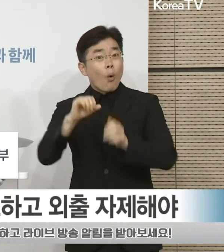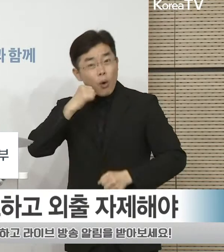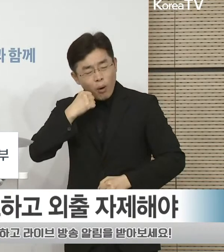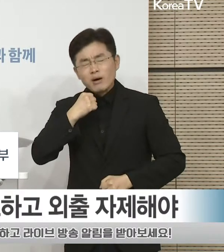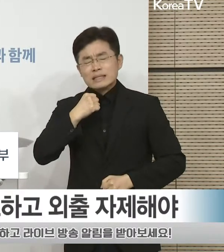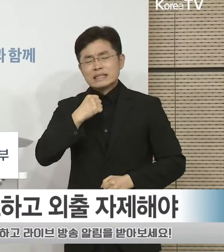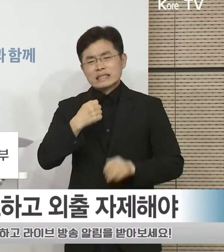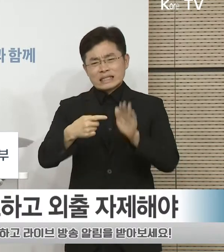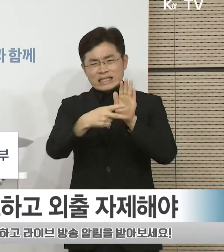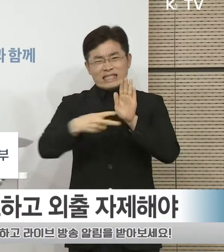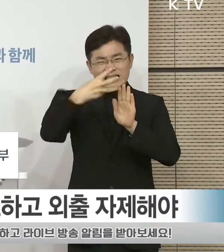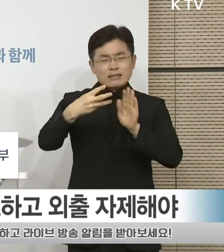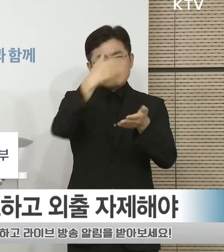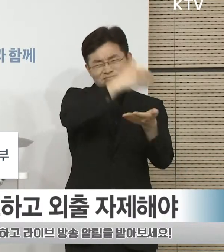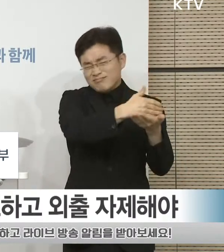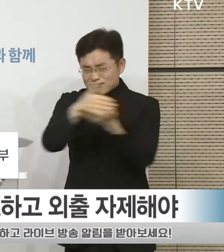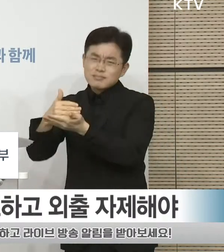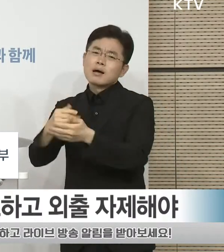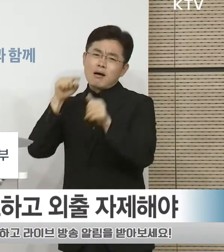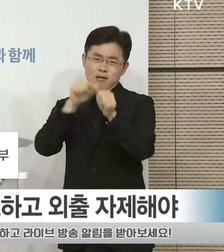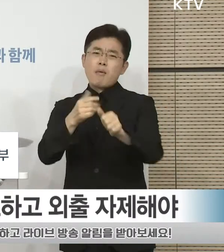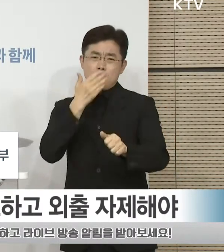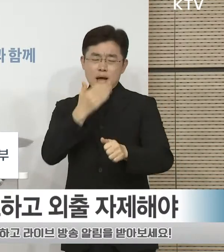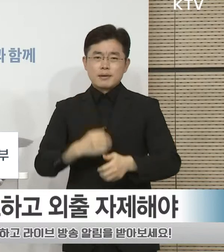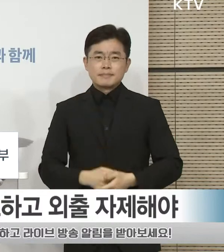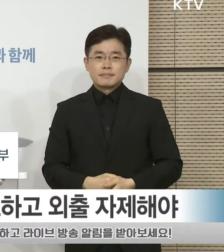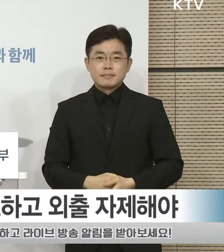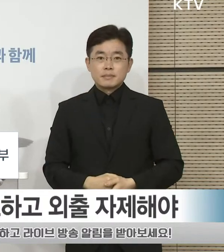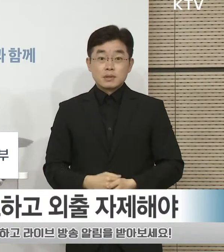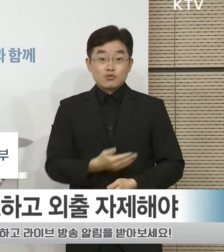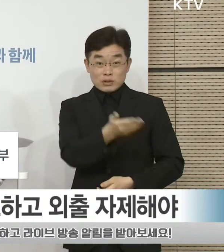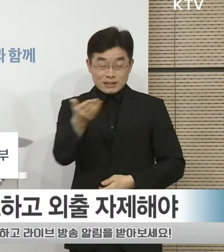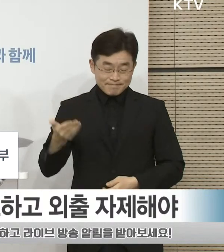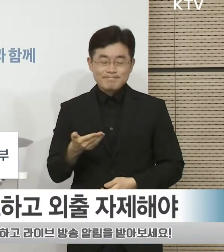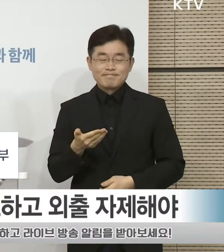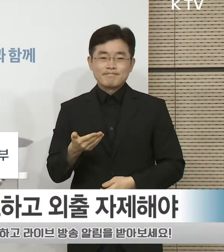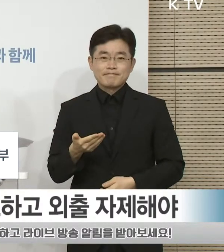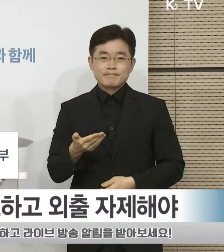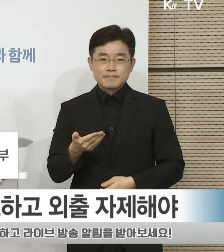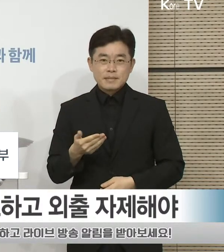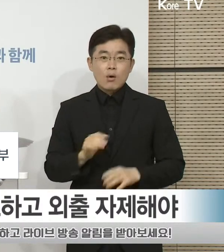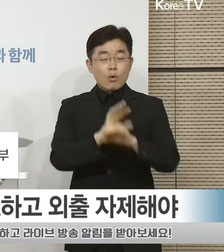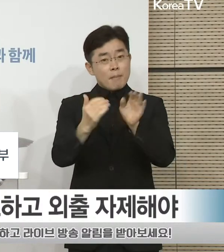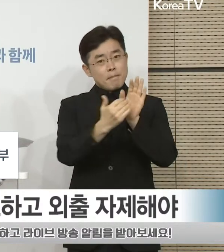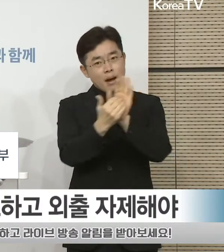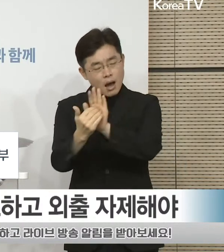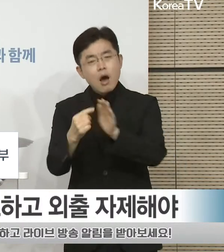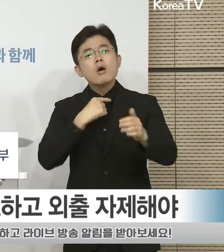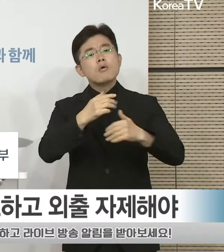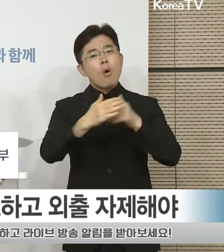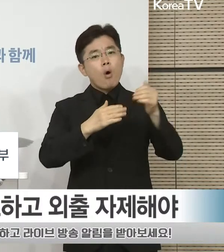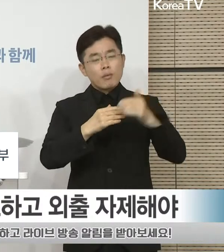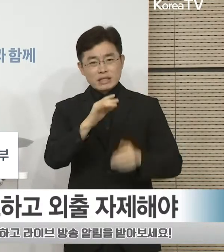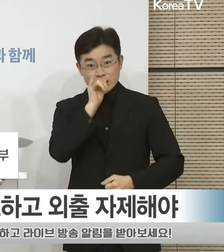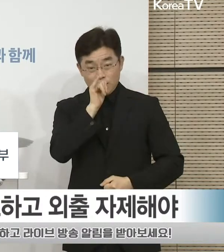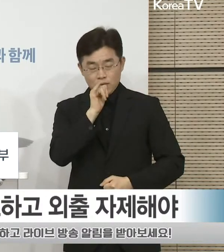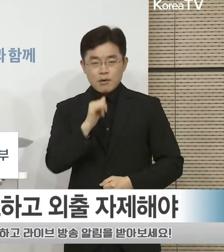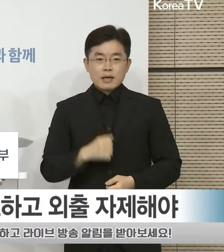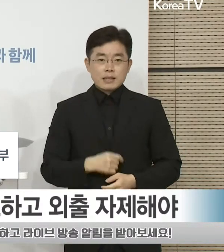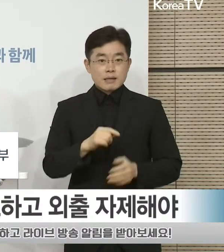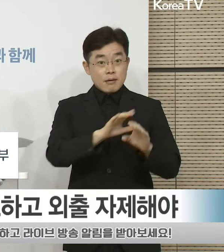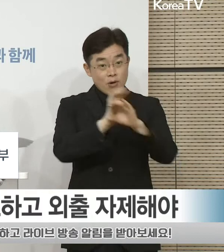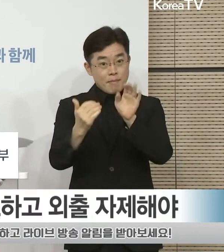서로에 대한 신뢰와 위기를 극복한 경험이라는 무기가 있다는 것을 기억하시고 사회적 그리두기에 다시 한번